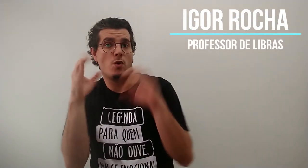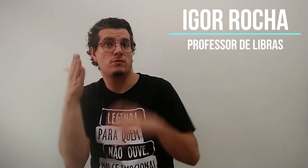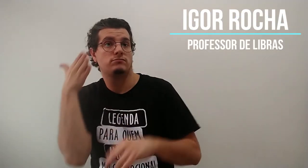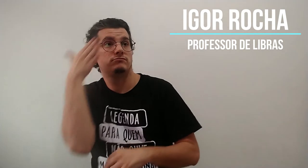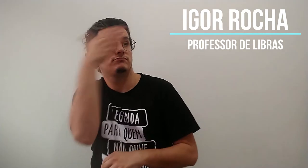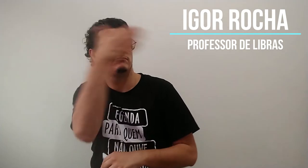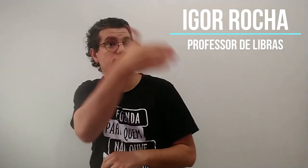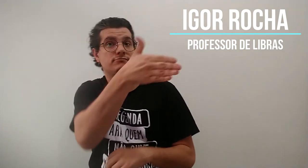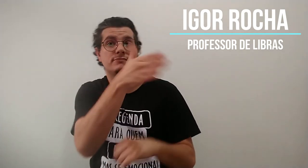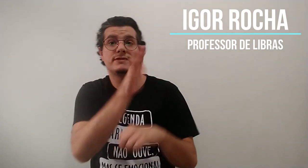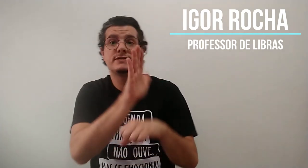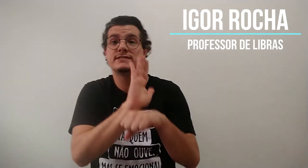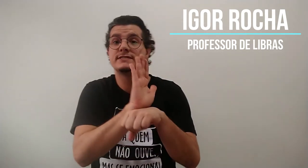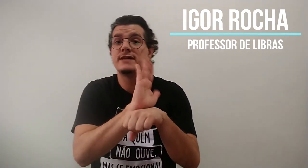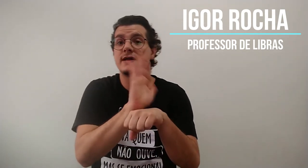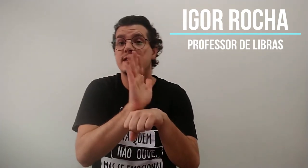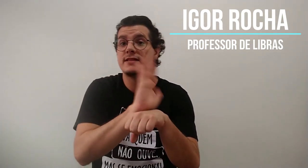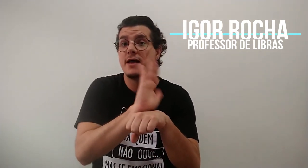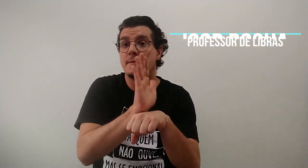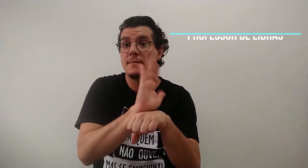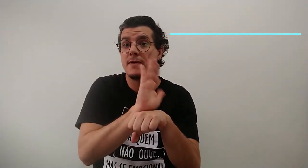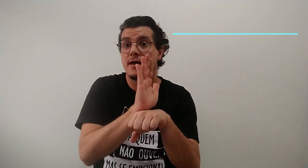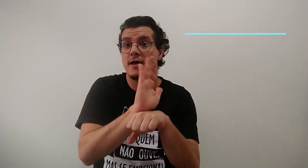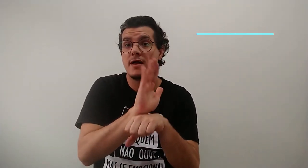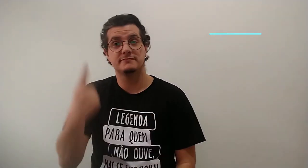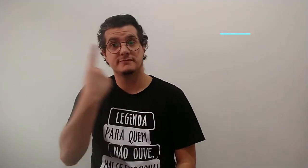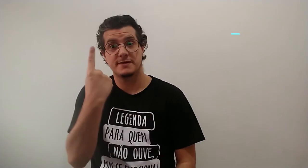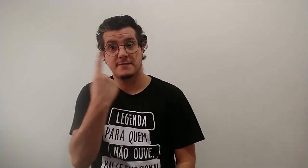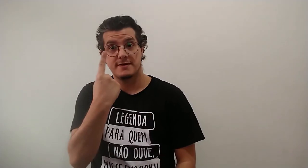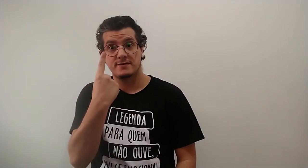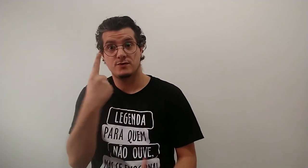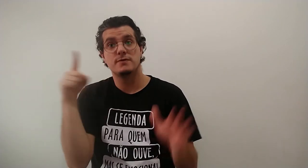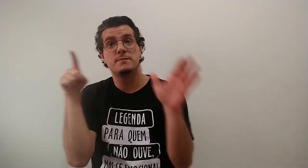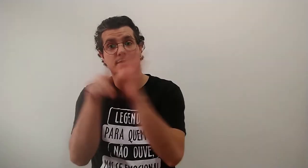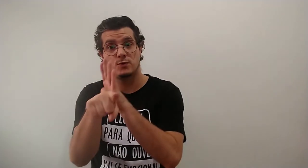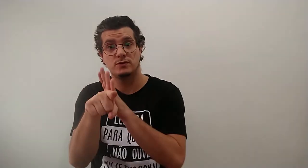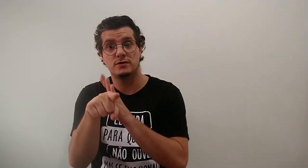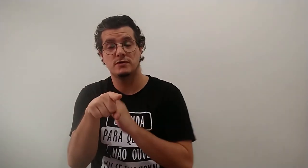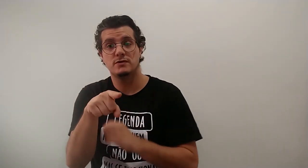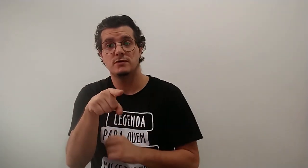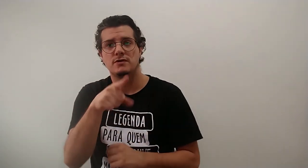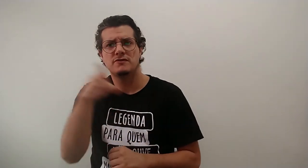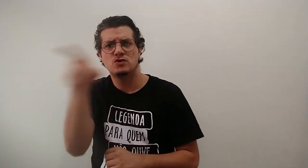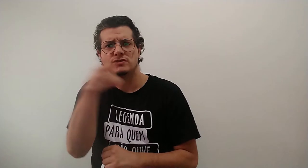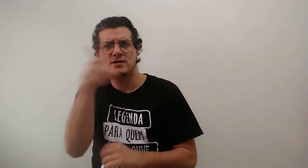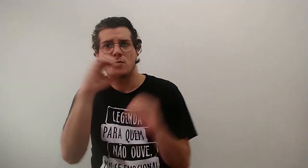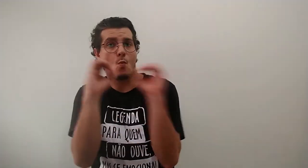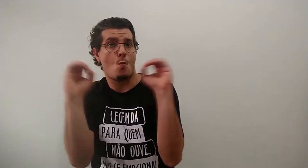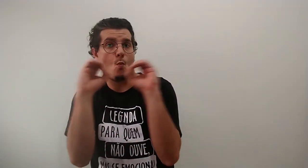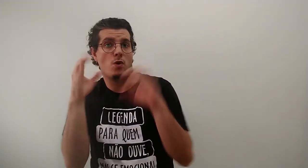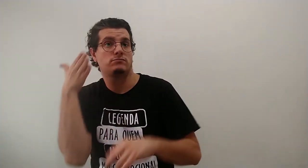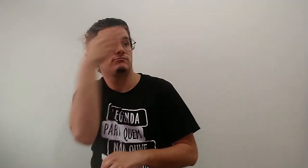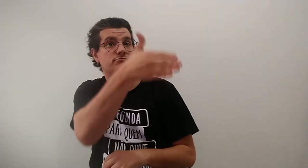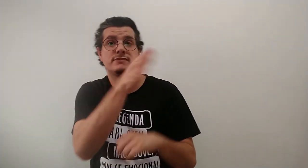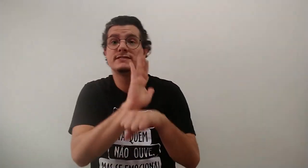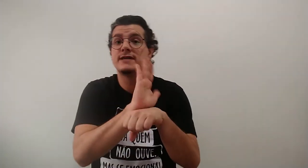quem não ouve, mas se emociona. Ele fala em Libras. Primeira pergunta. Mesmo sem poder ir ao